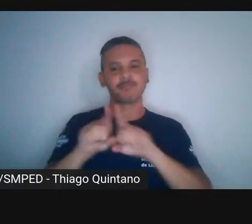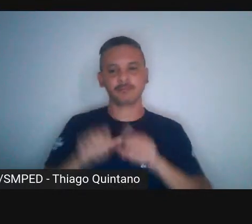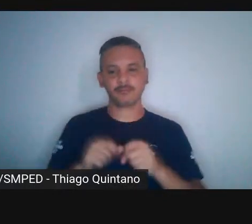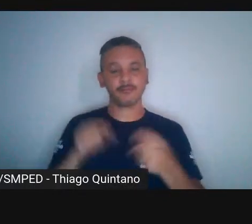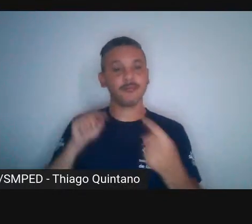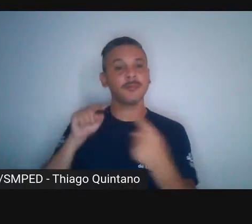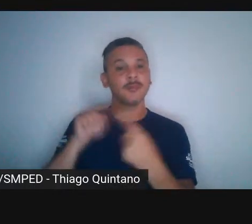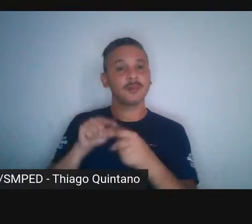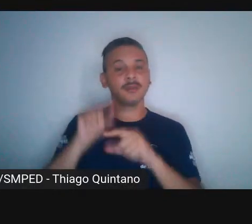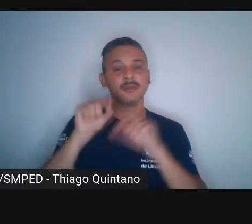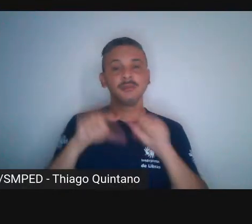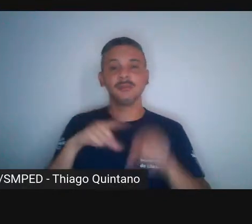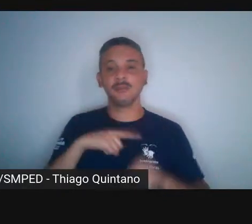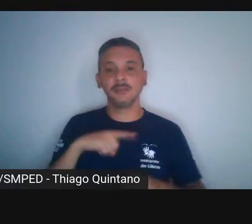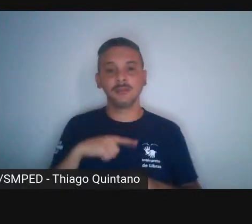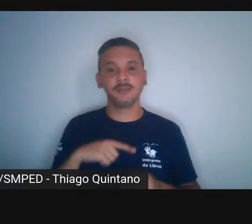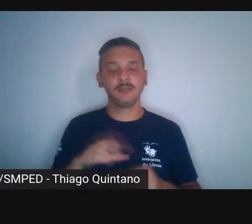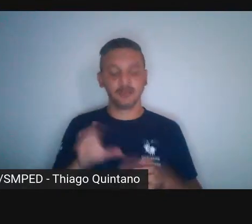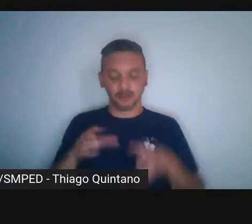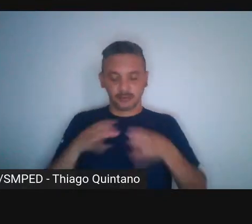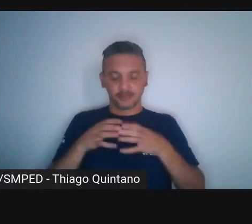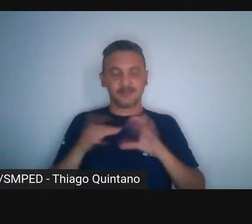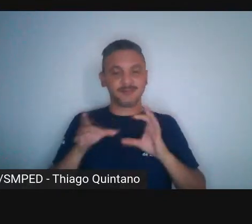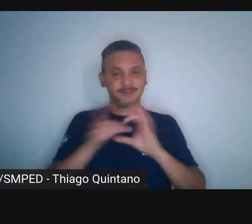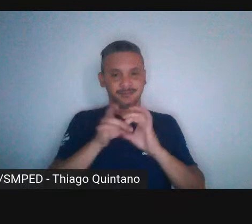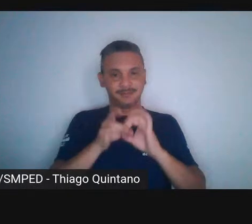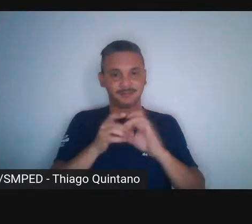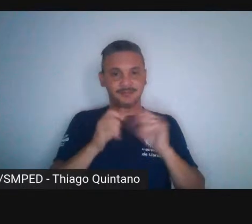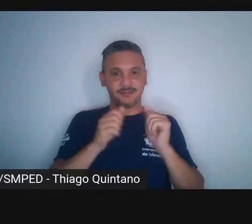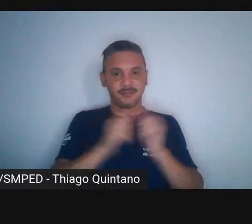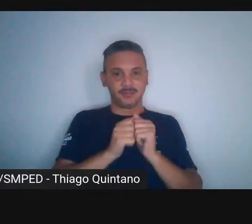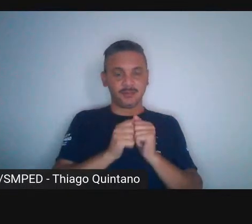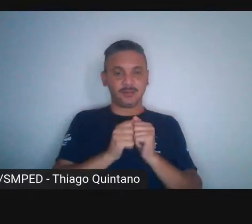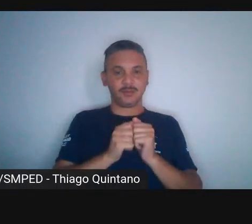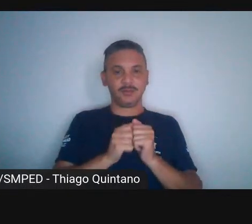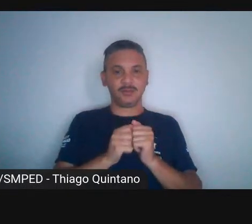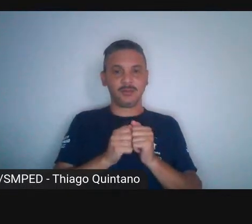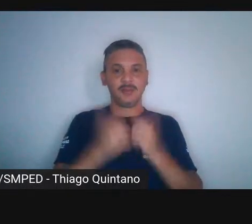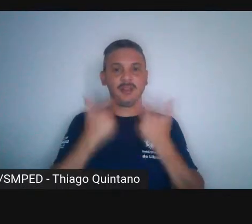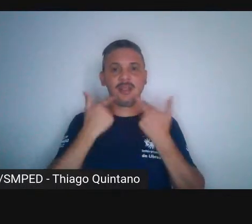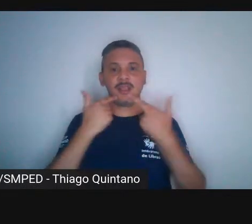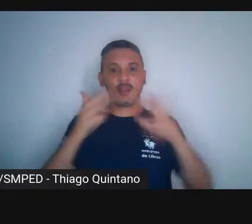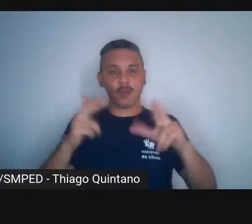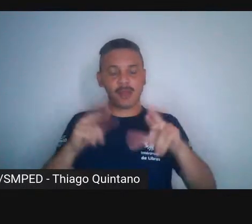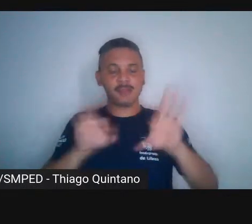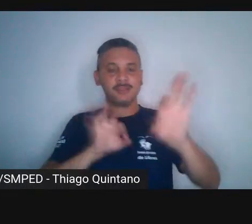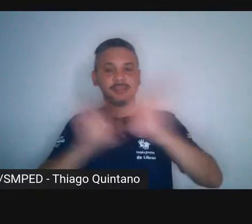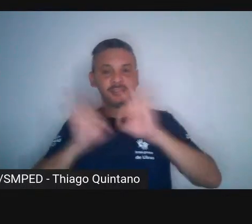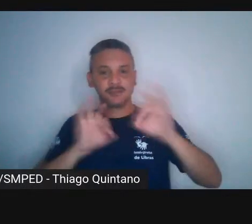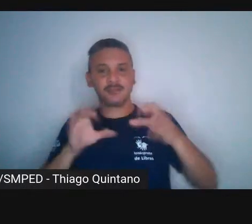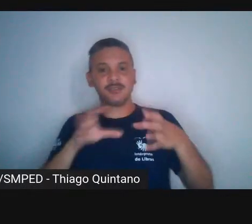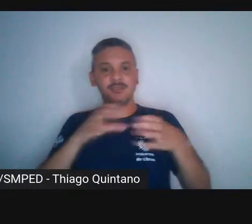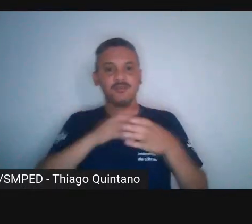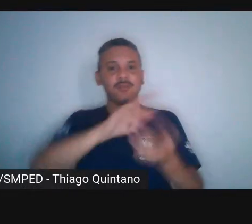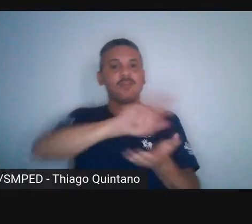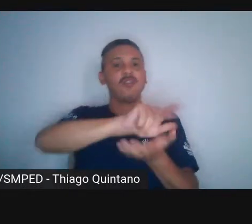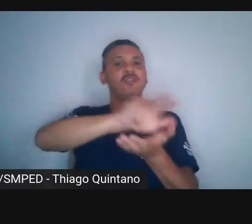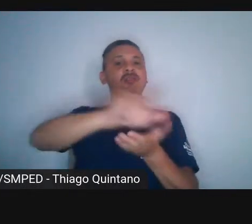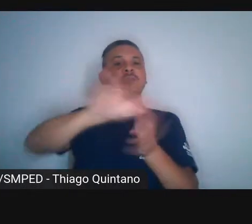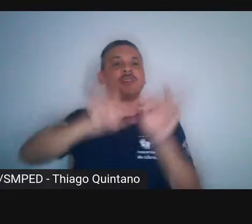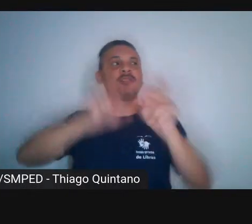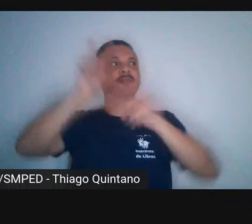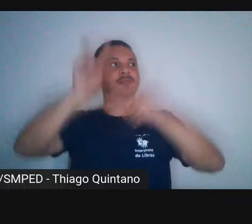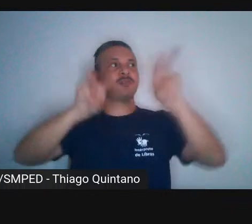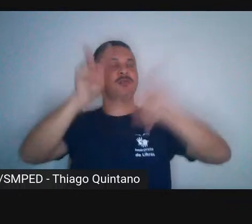reunir ou vincular ou trabalhar com distintas visualidades. No